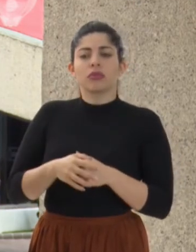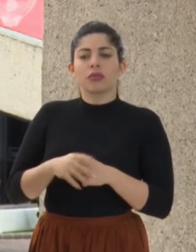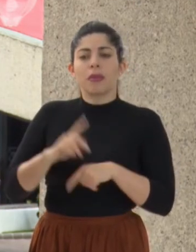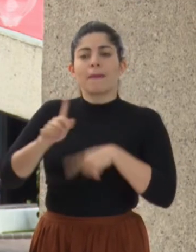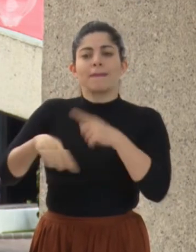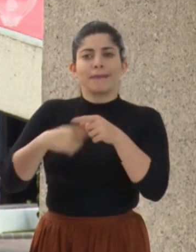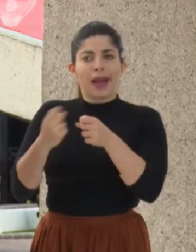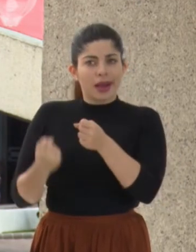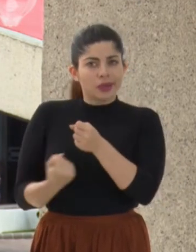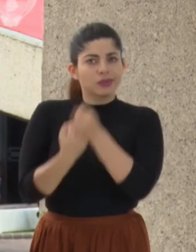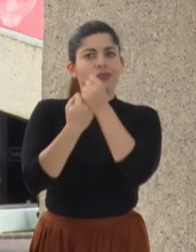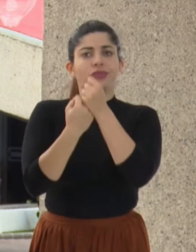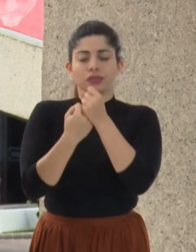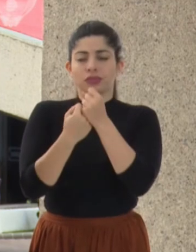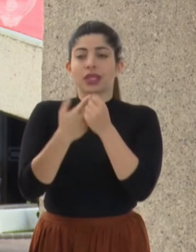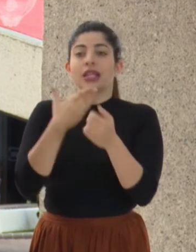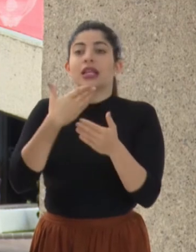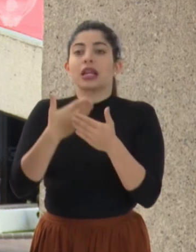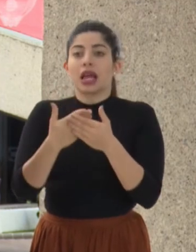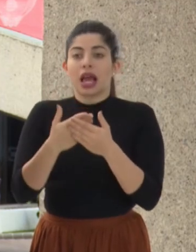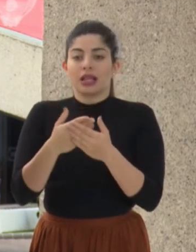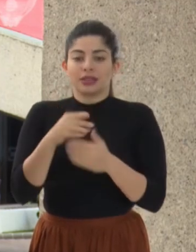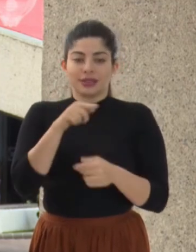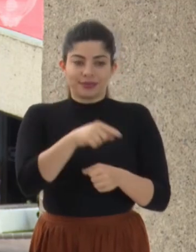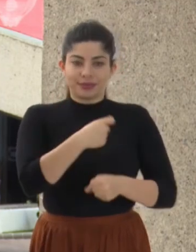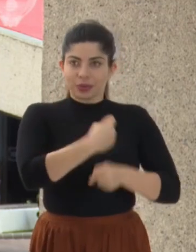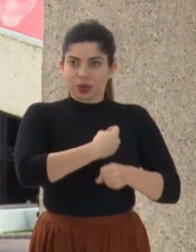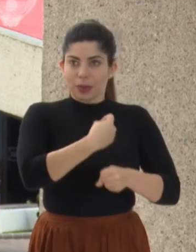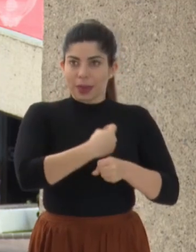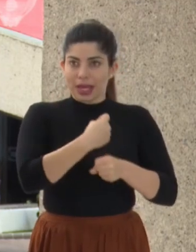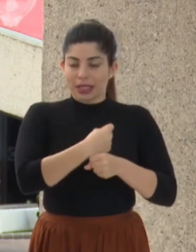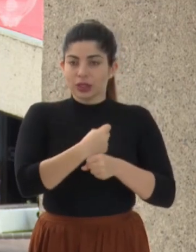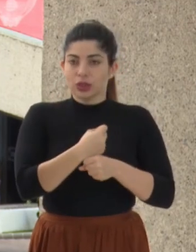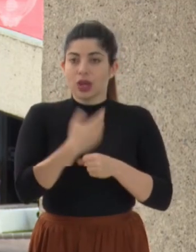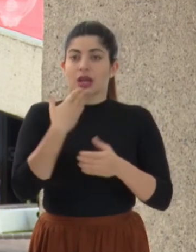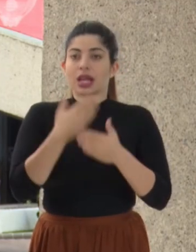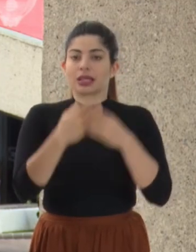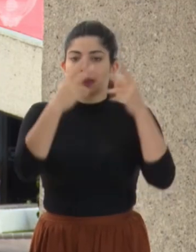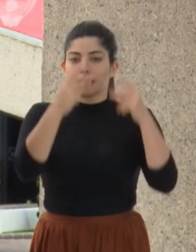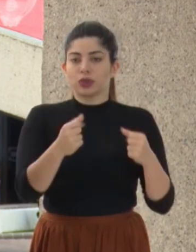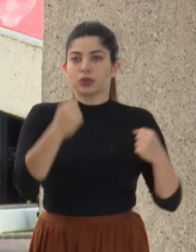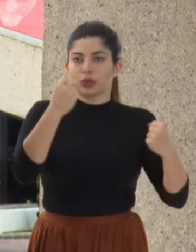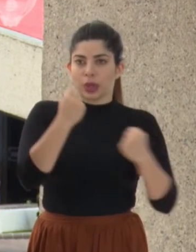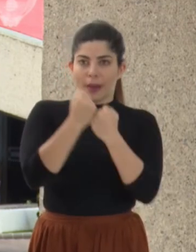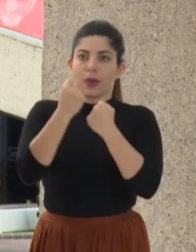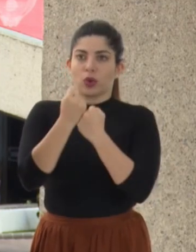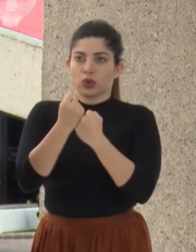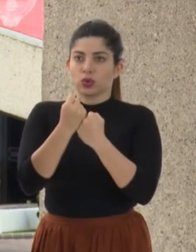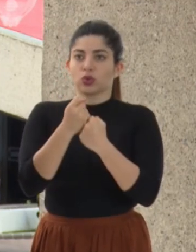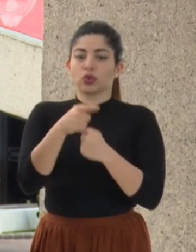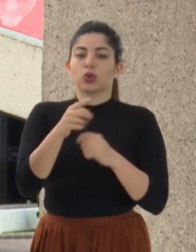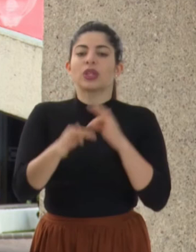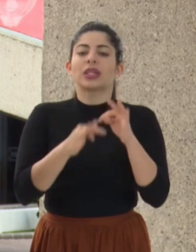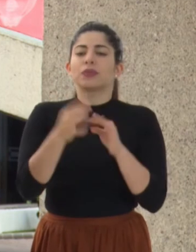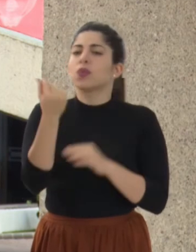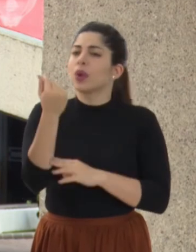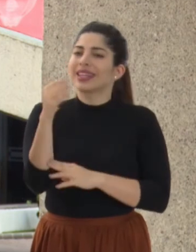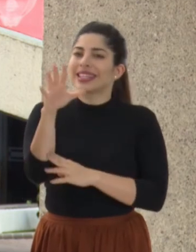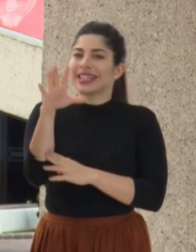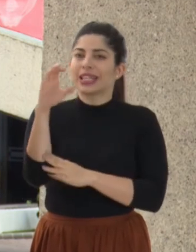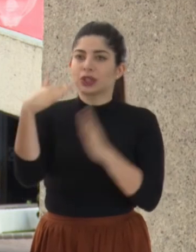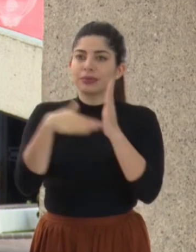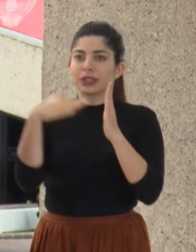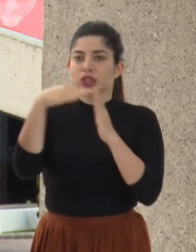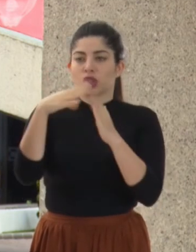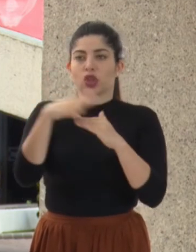apalancar con esta operación de apoyo presupuestario del orden de 500 millones